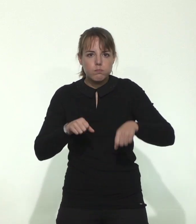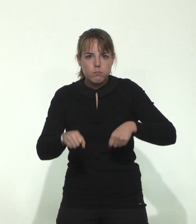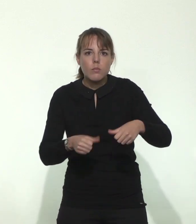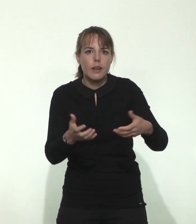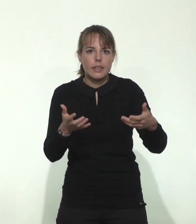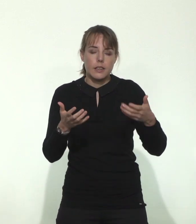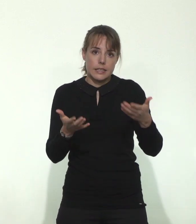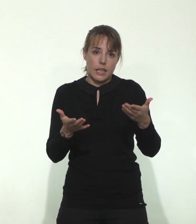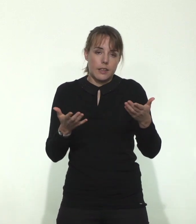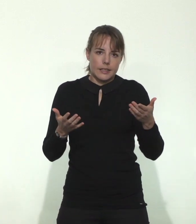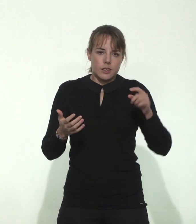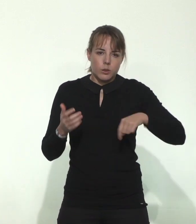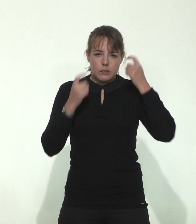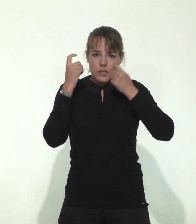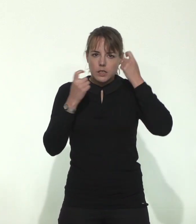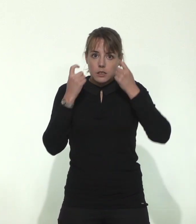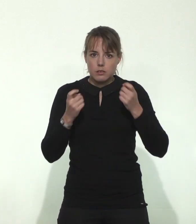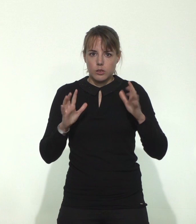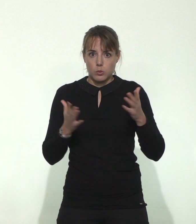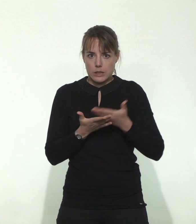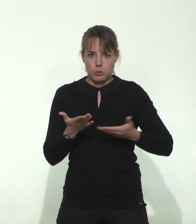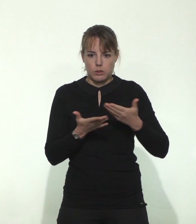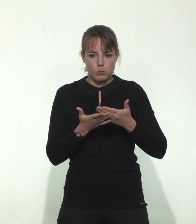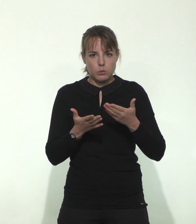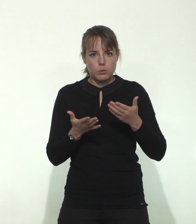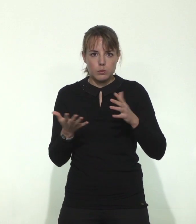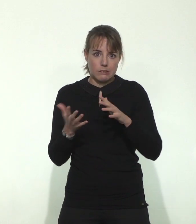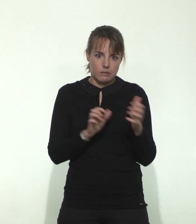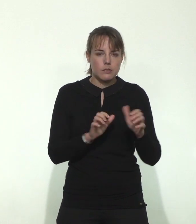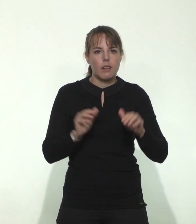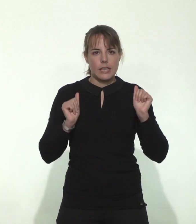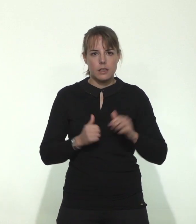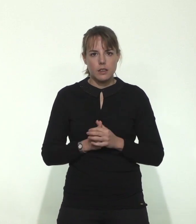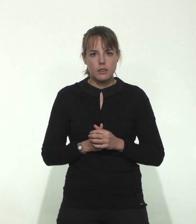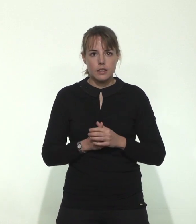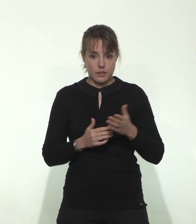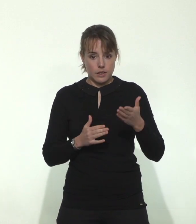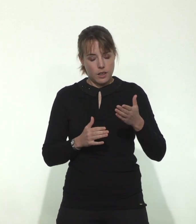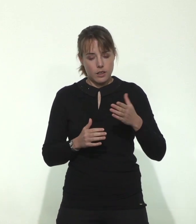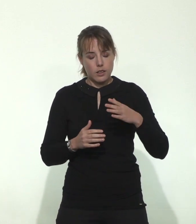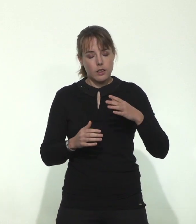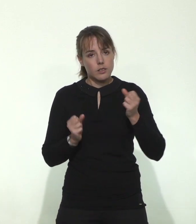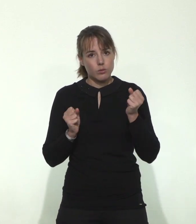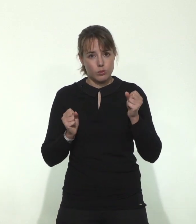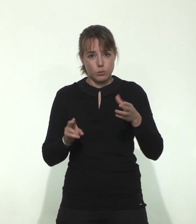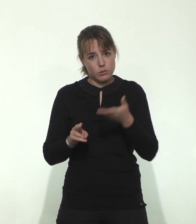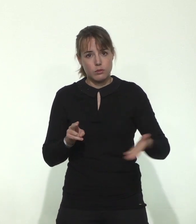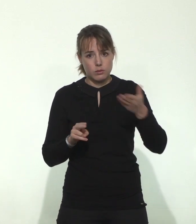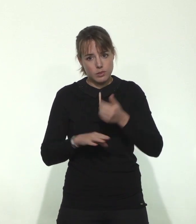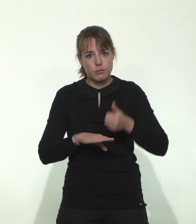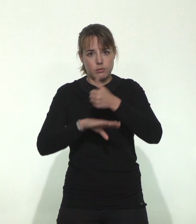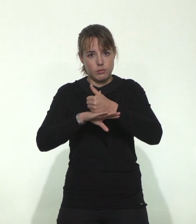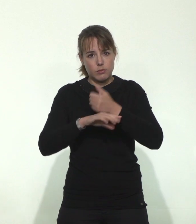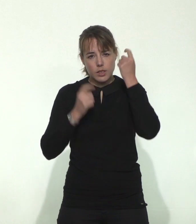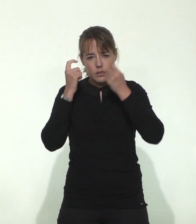quotidien des EHPAD et ça fait partie de la mobilisation et des motivations les plus fortes pour l'ensemble du personnel des